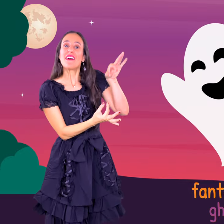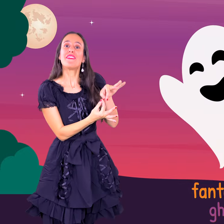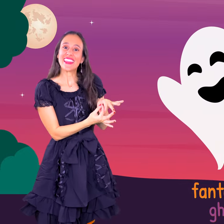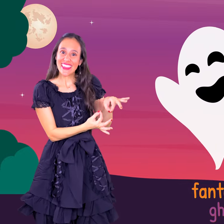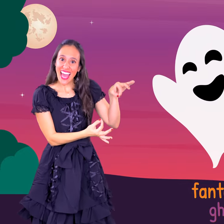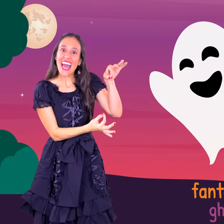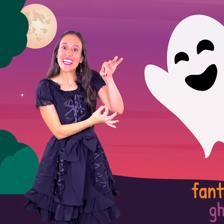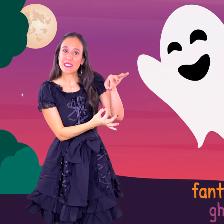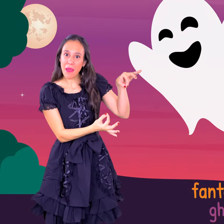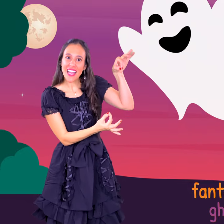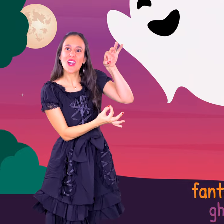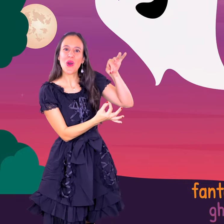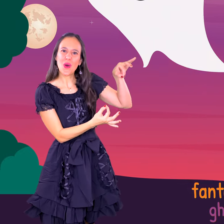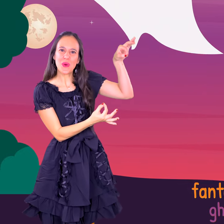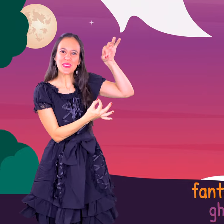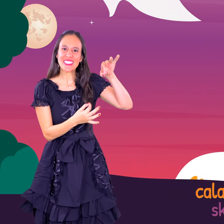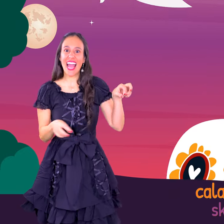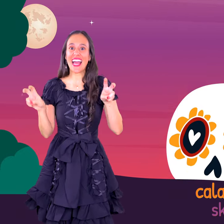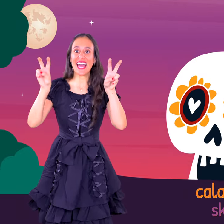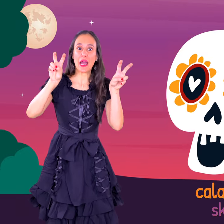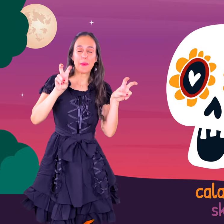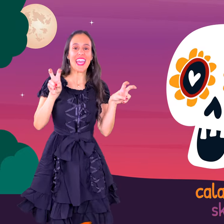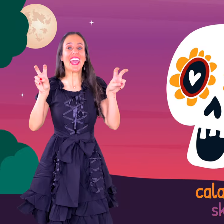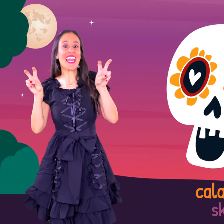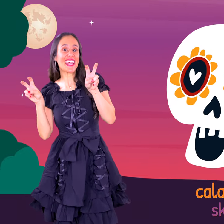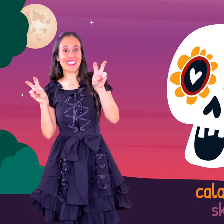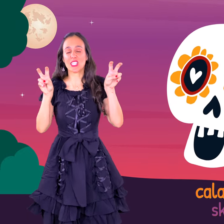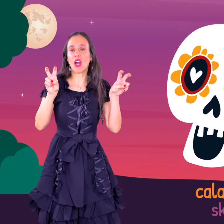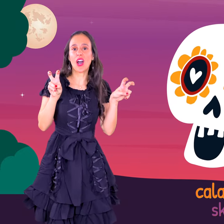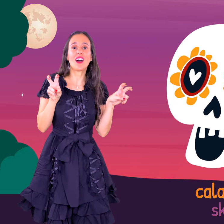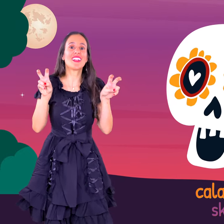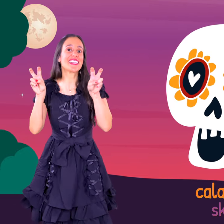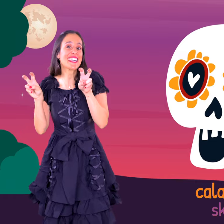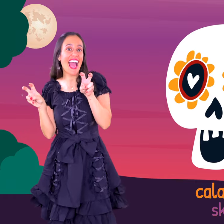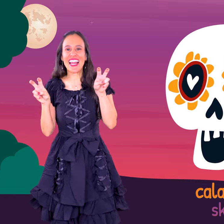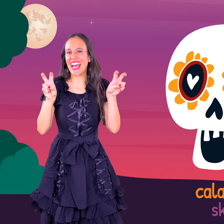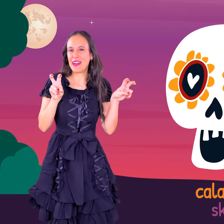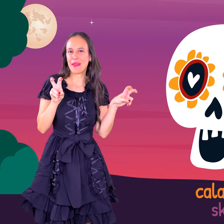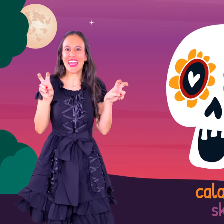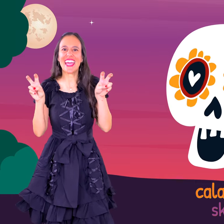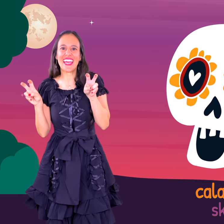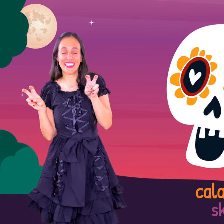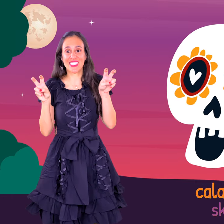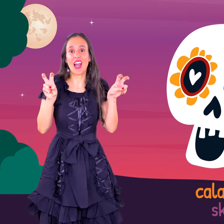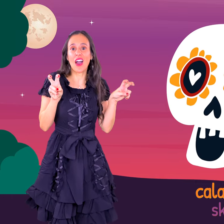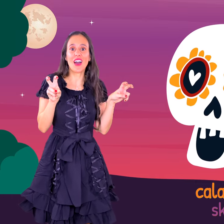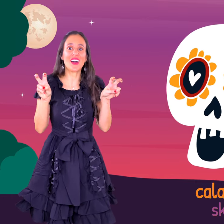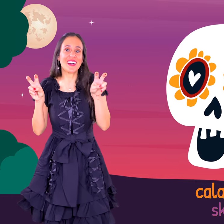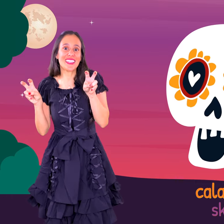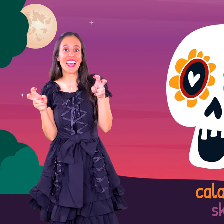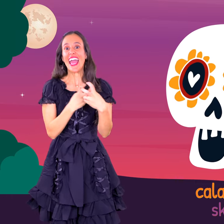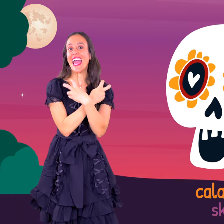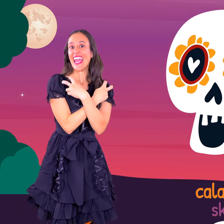fantasma ghost Calaveras ghost, calaveras ghost